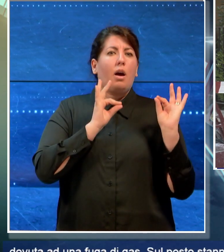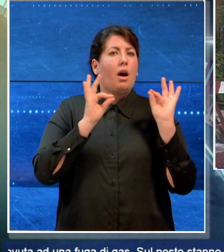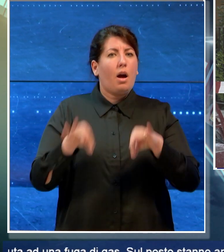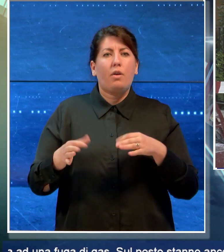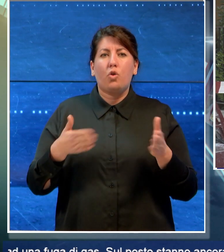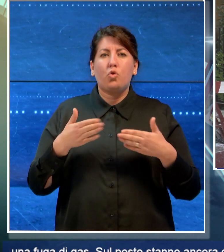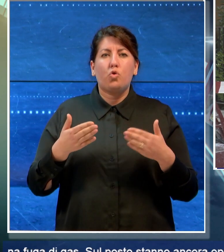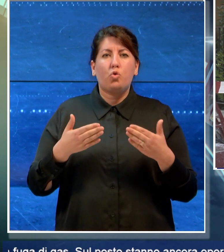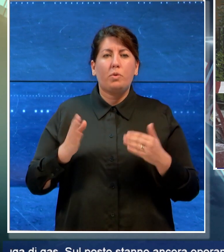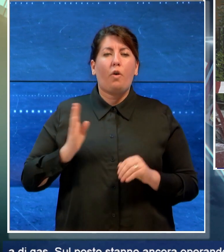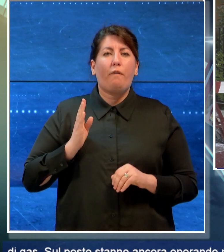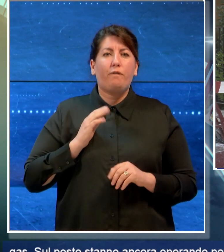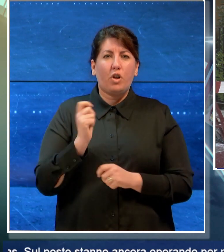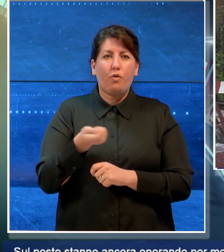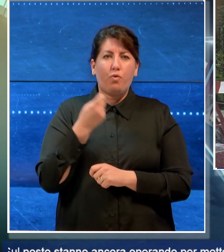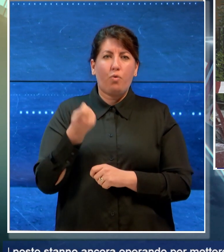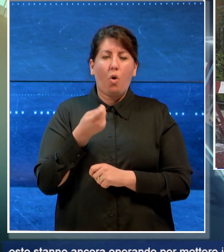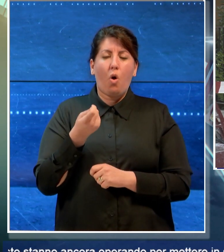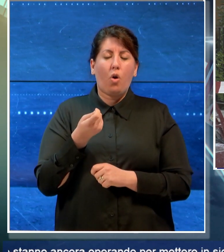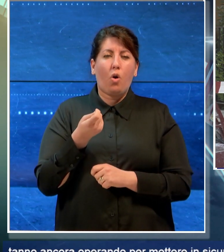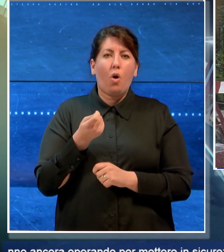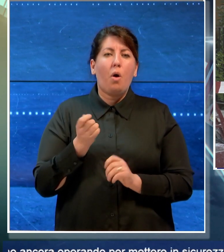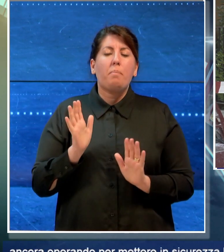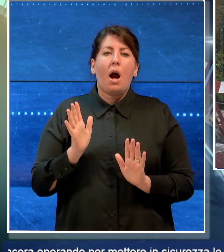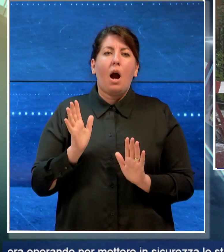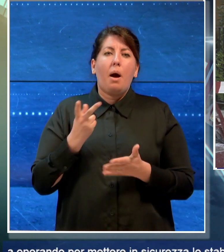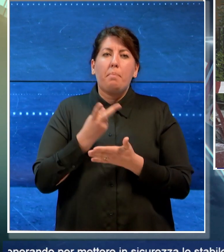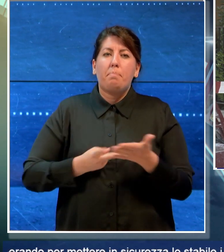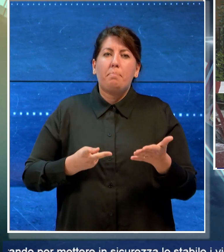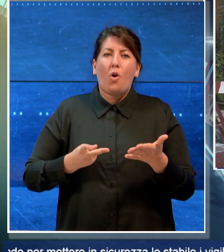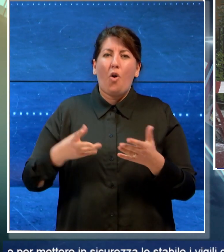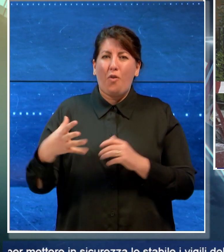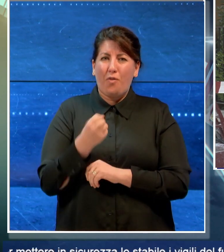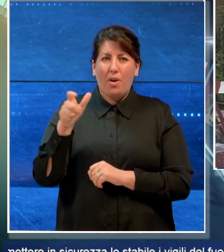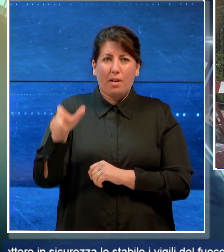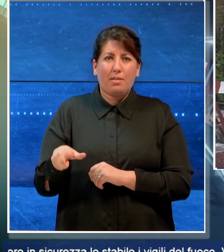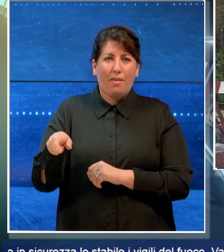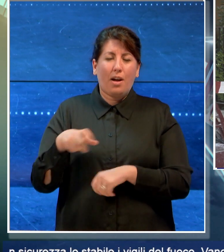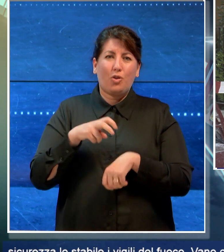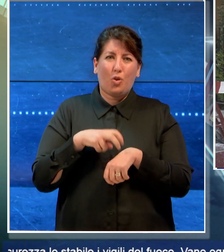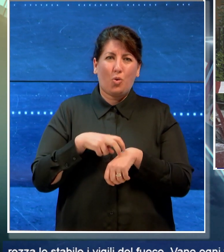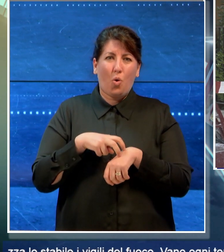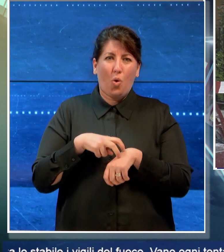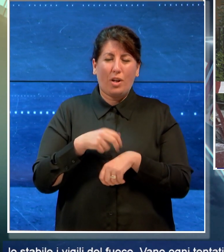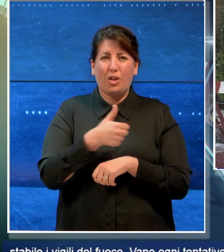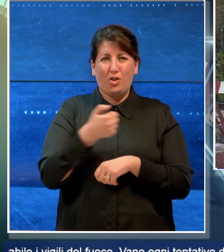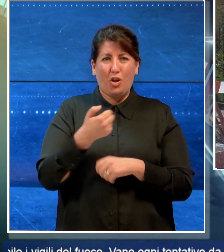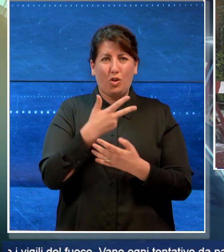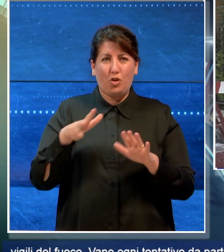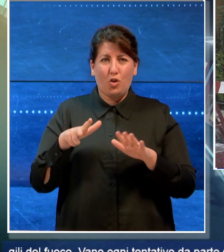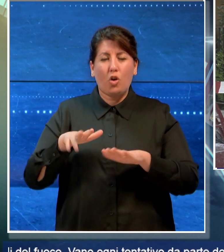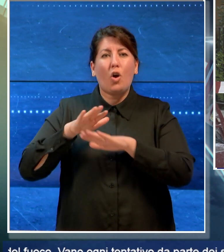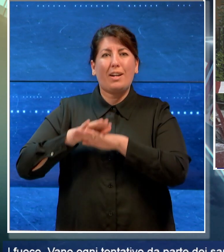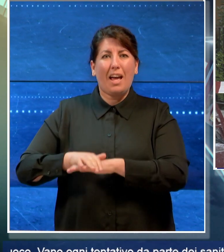i vigili del fuoco. Vano purtroppo ogni tentativo dei medici del 118 di